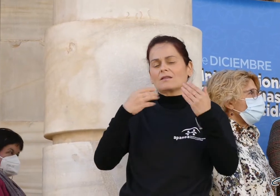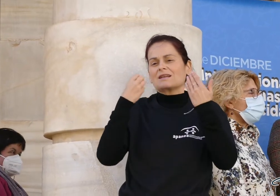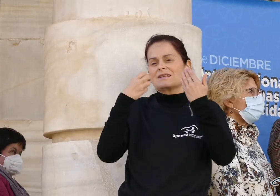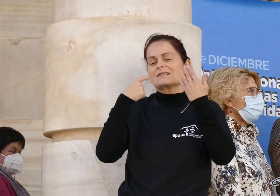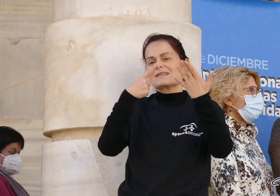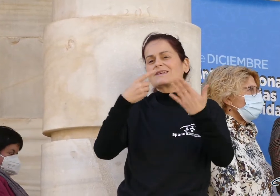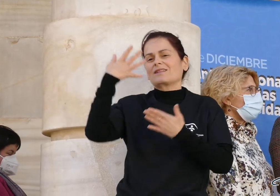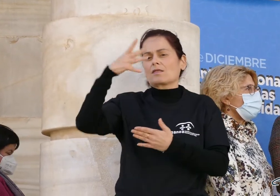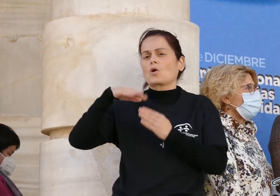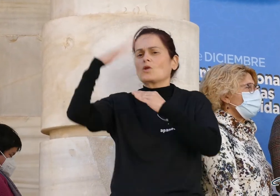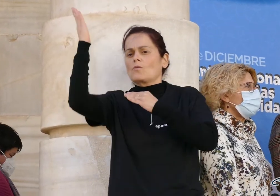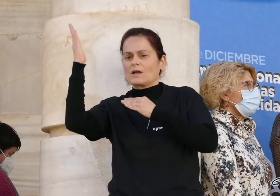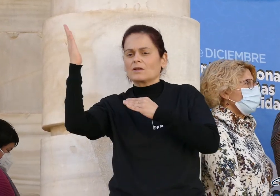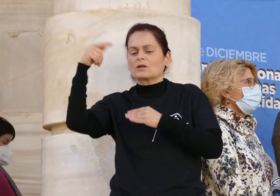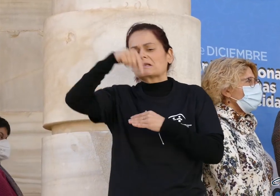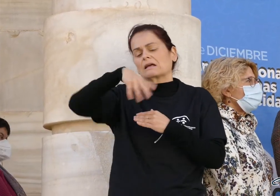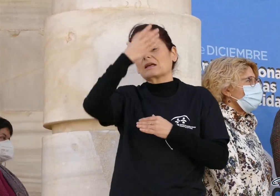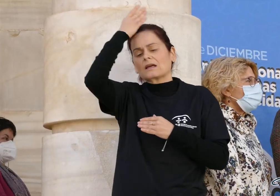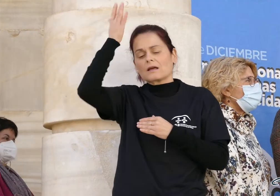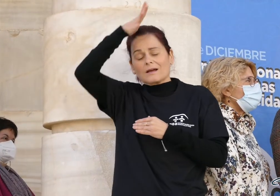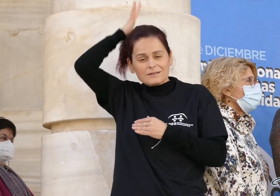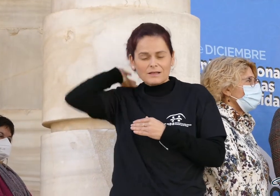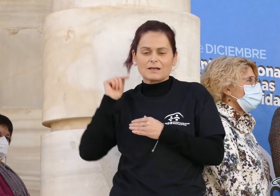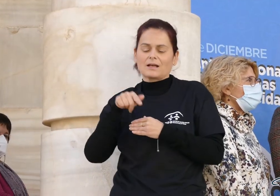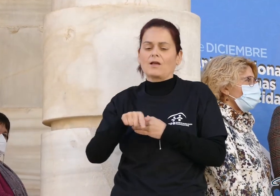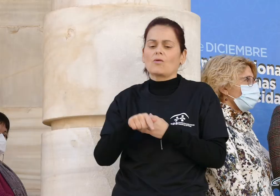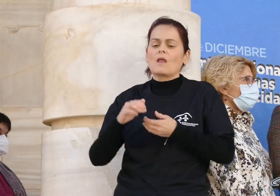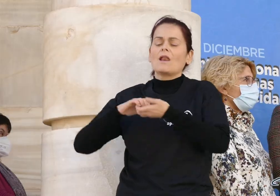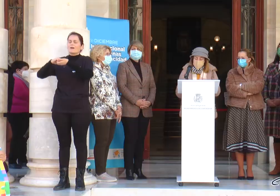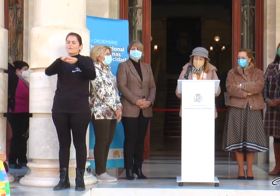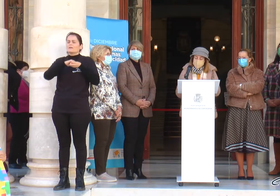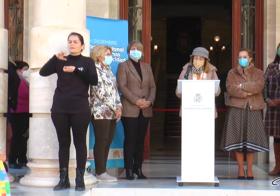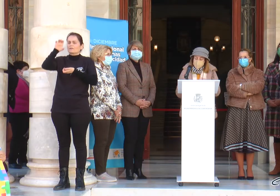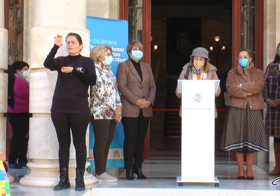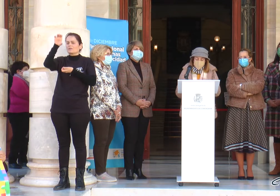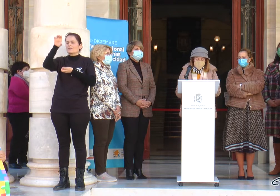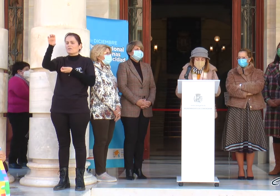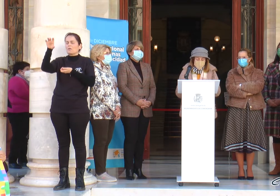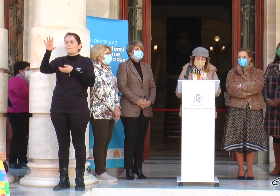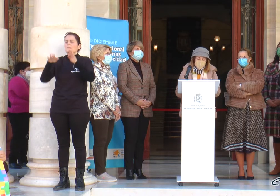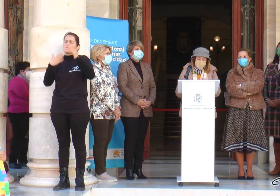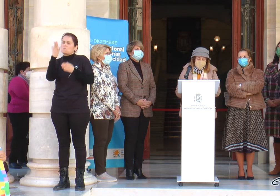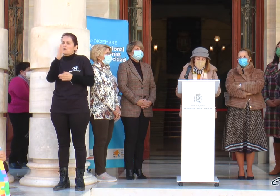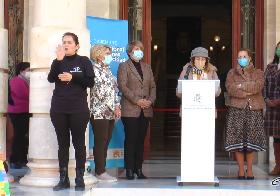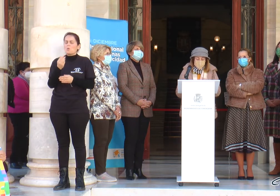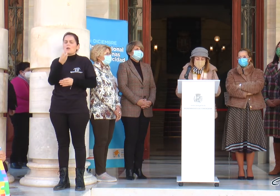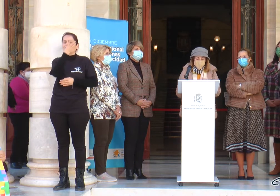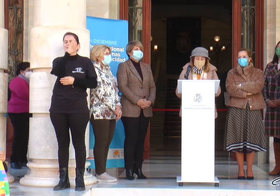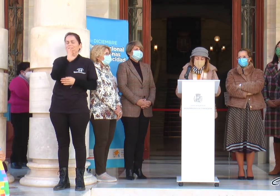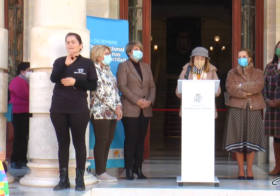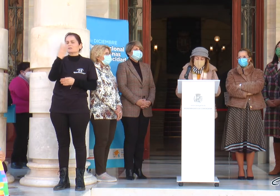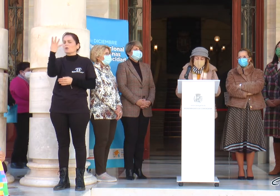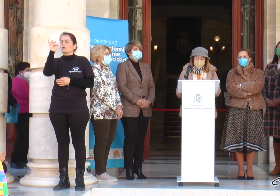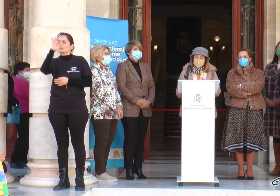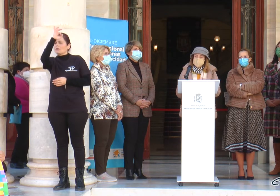municipio de Cartagena. Donde se AFA, la Confederación Nacional estima que entre los 30 y 40